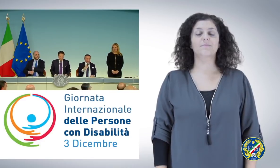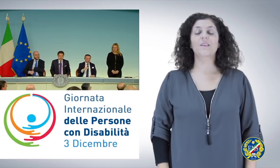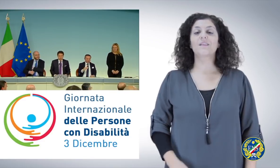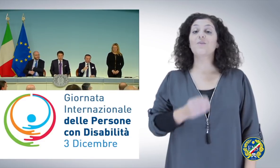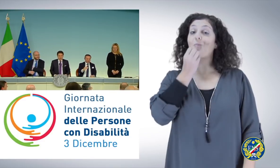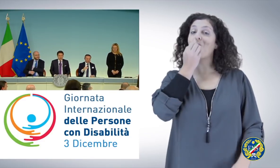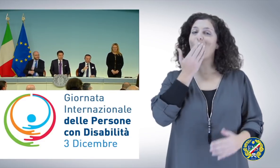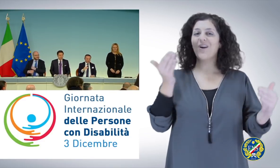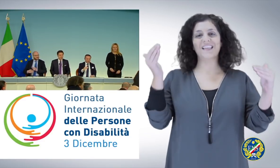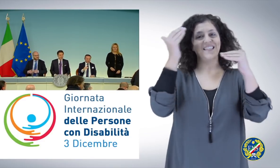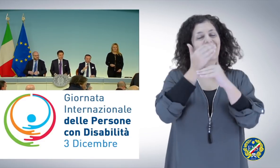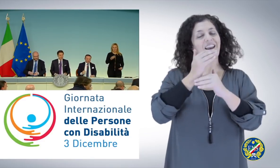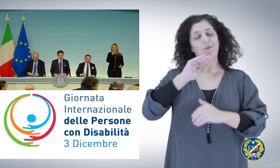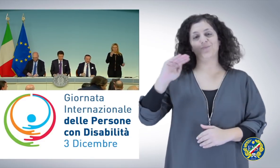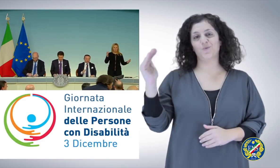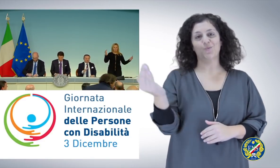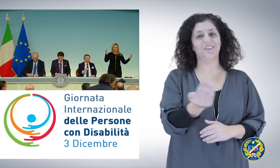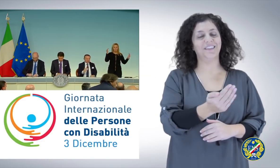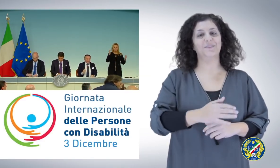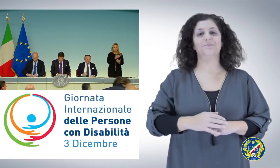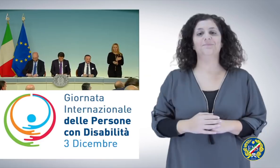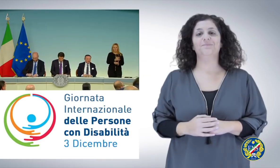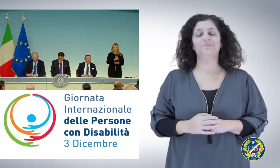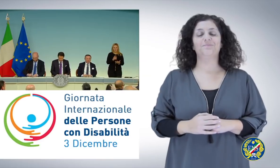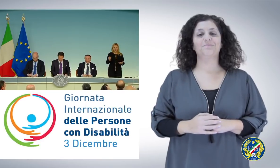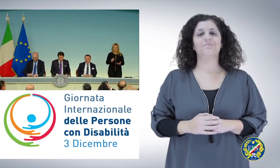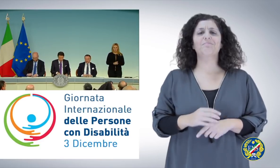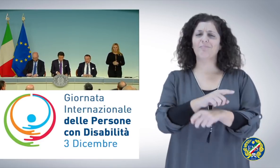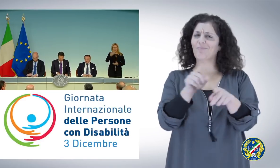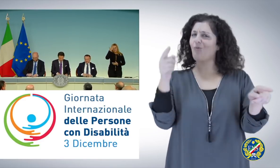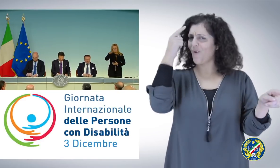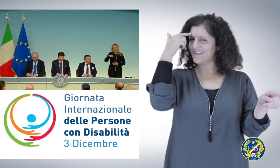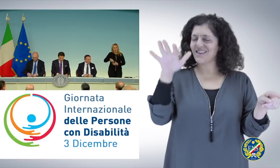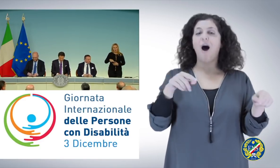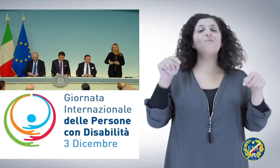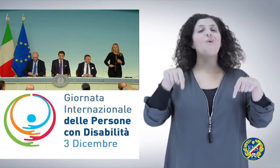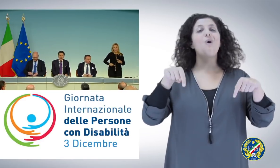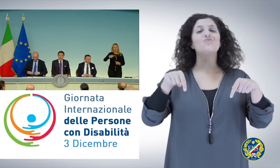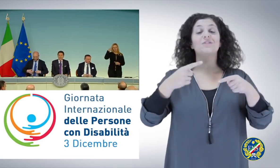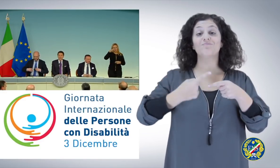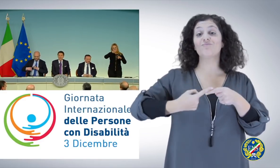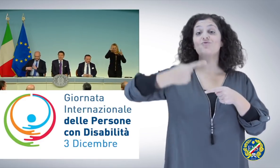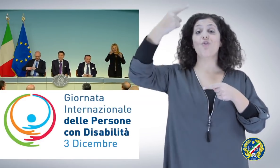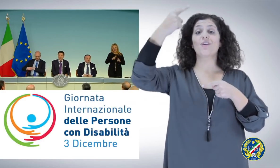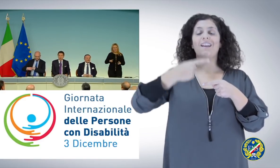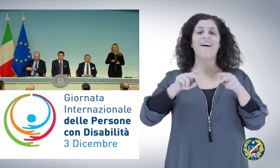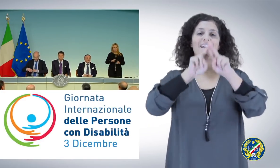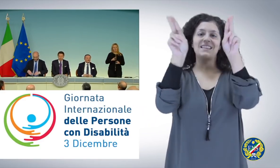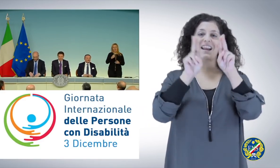Buonasera a tutti. Come sapete oggi è la giornata internazionale delle persone con